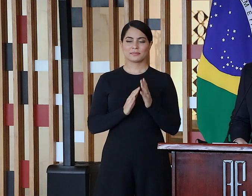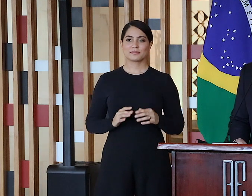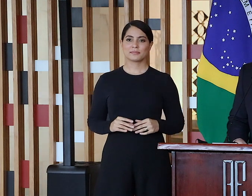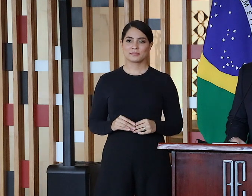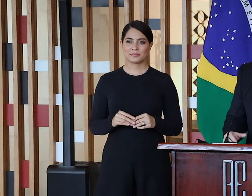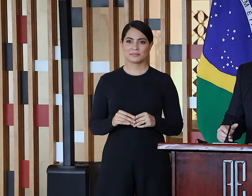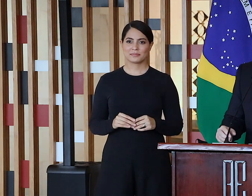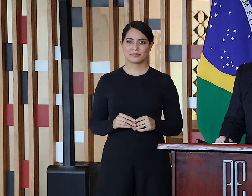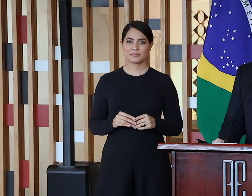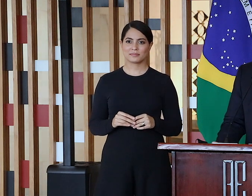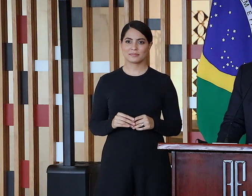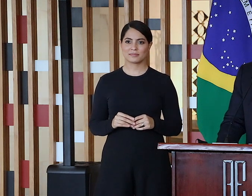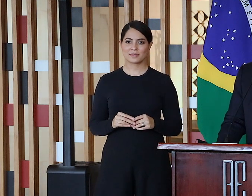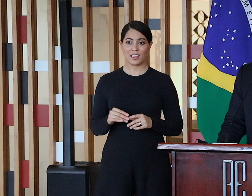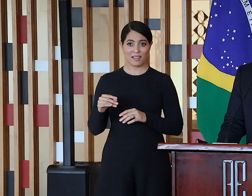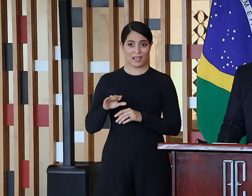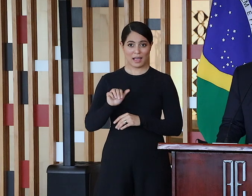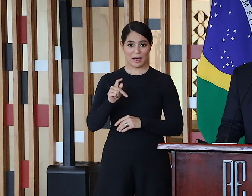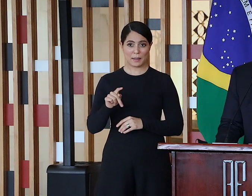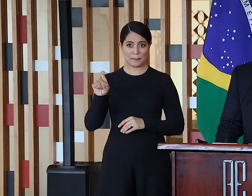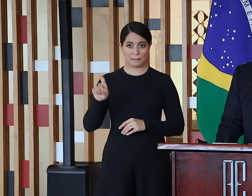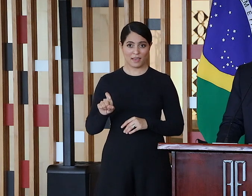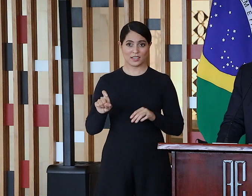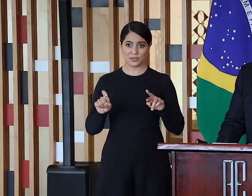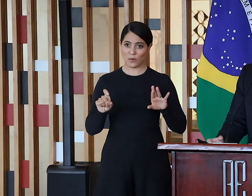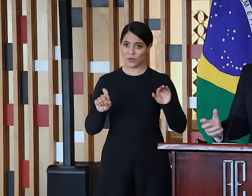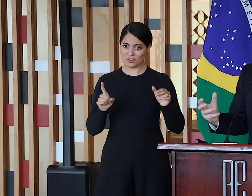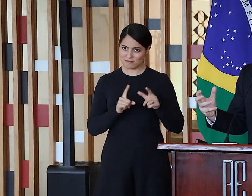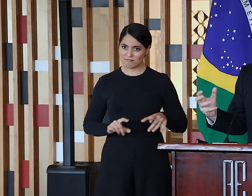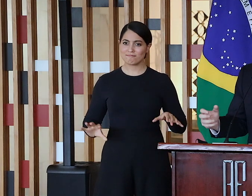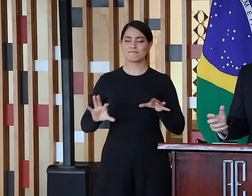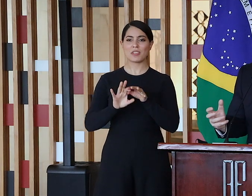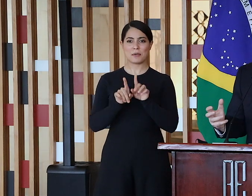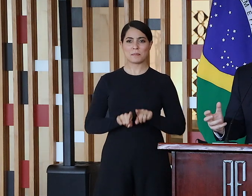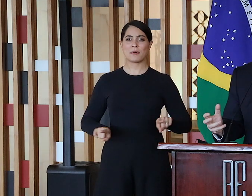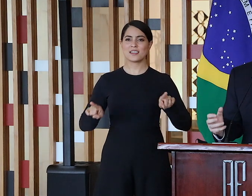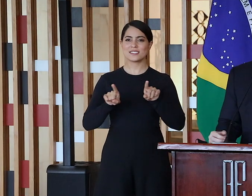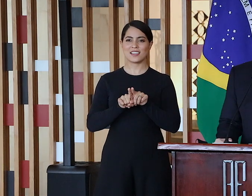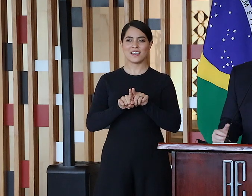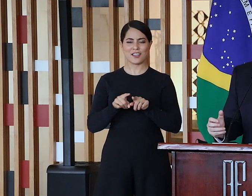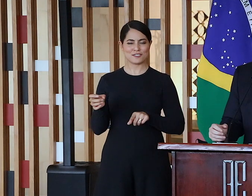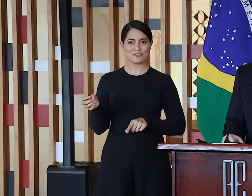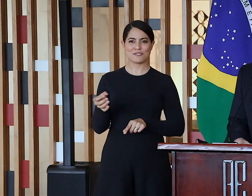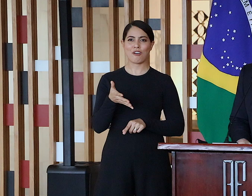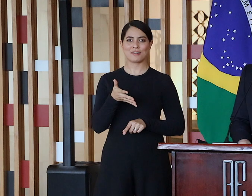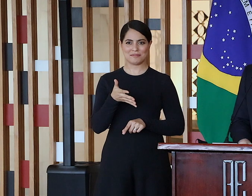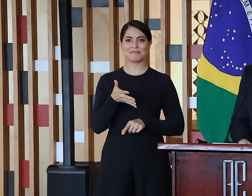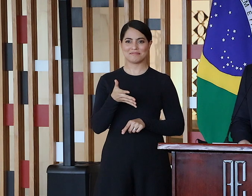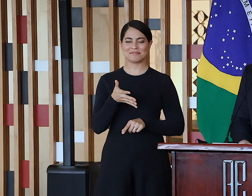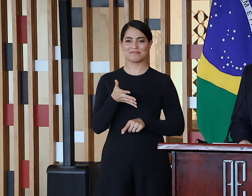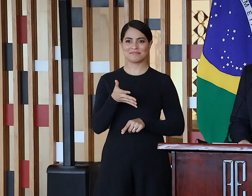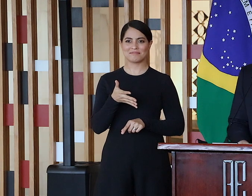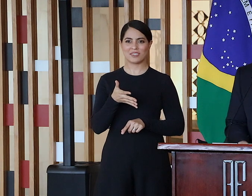É uma parceria que reflete a necessidade de um sempre bem-vindo adiornamento, de uma atualização com os anseios